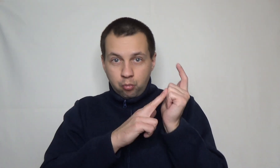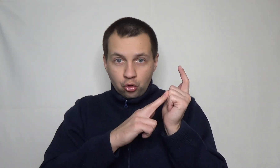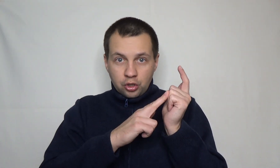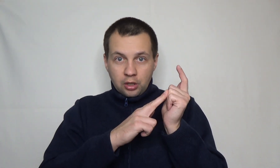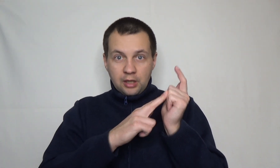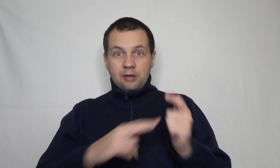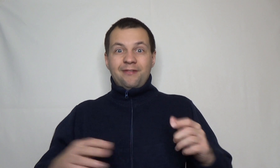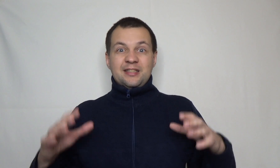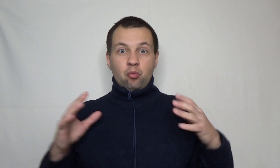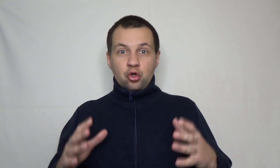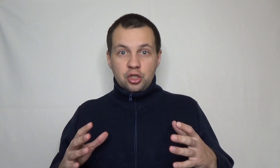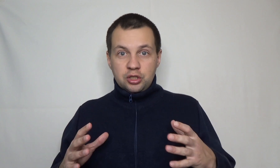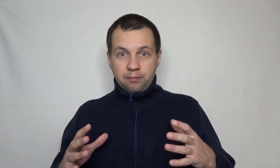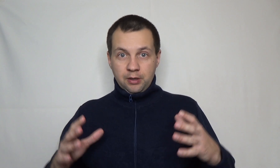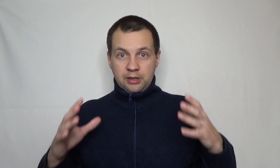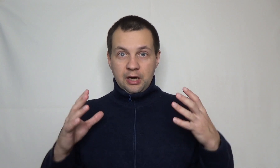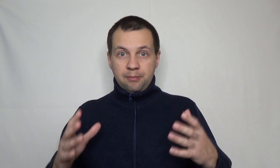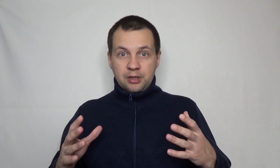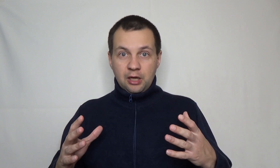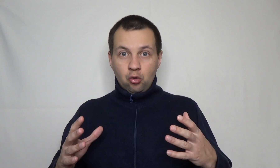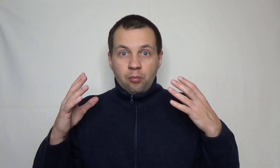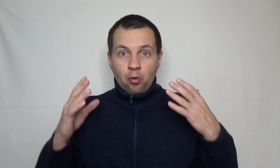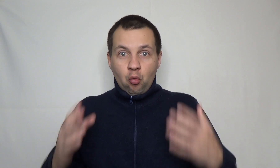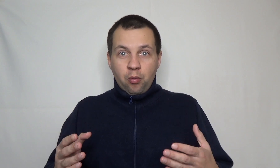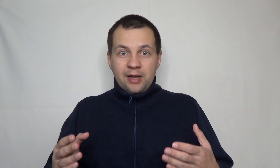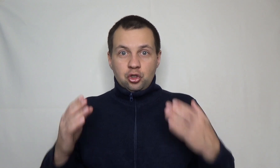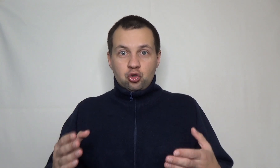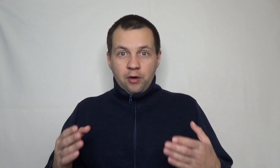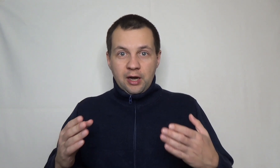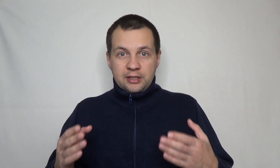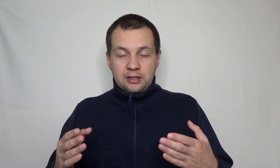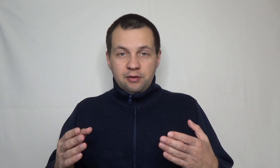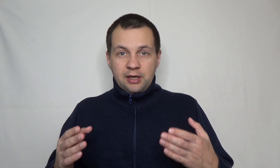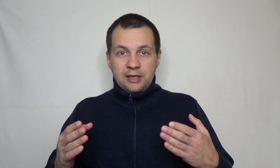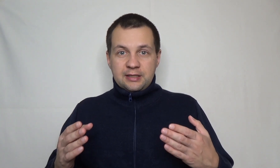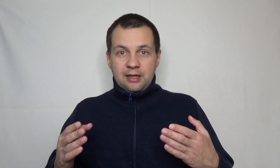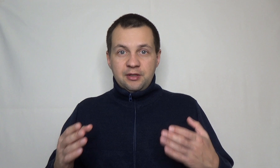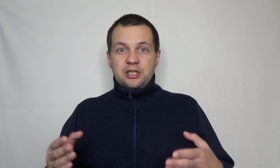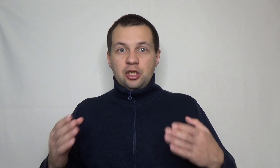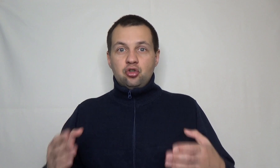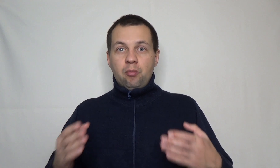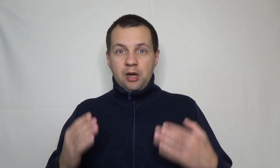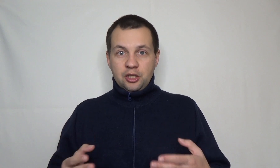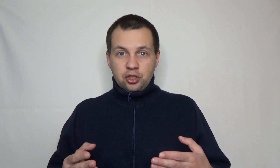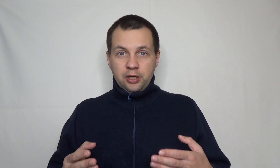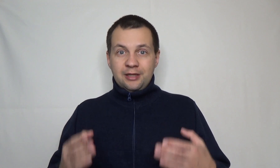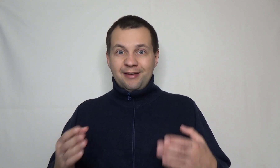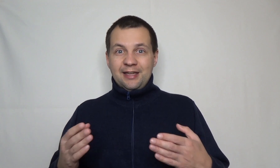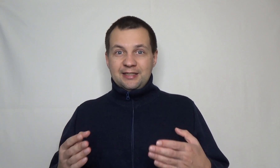пункт. Это возможность, благодаря капиталу, покупать дешевые активы и становиться еще богаче. Этого я не